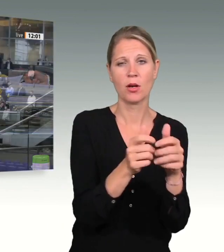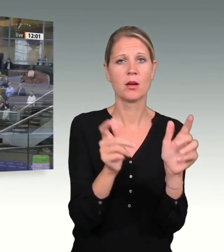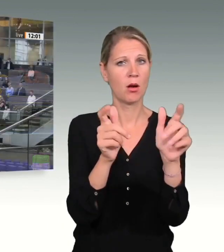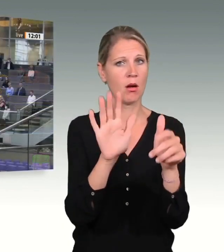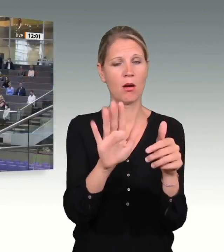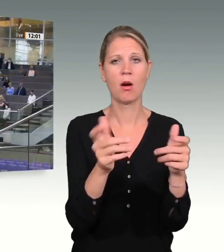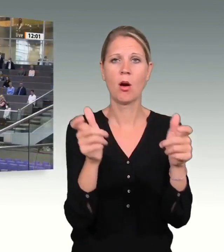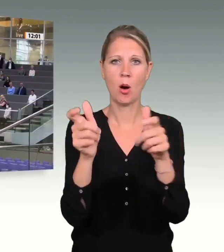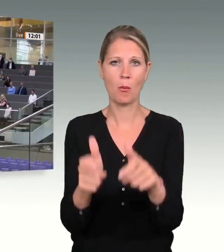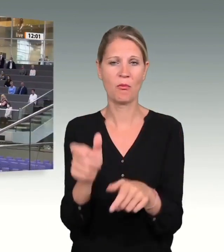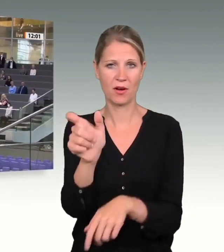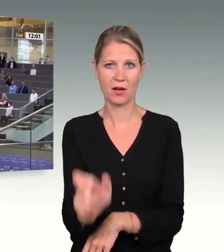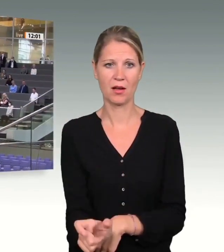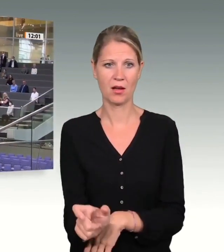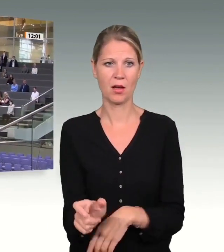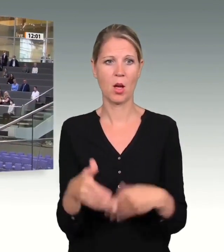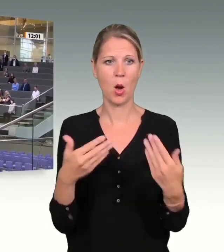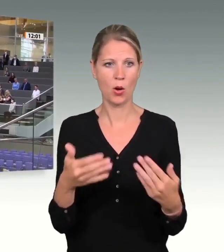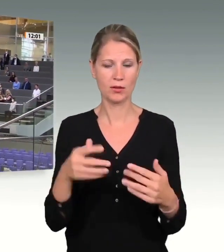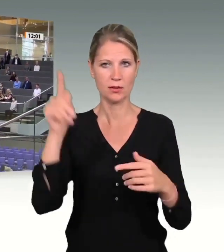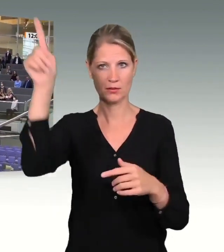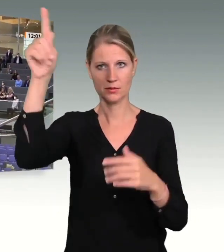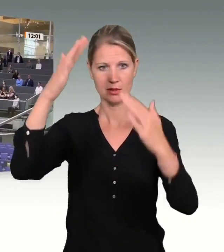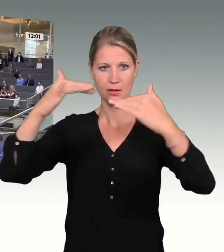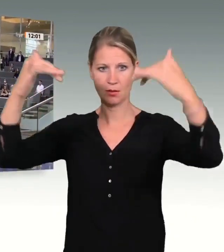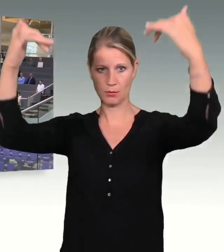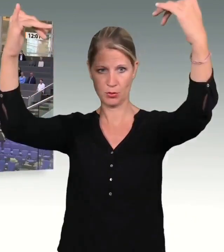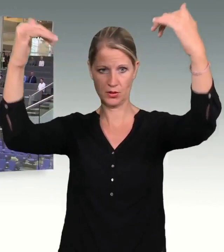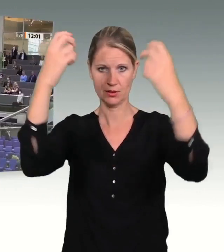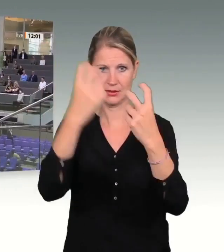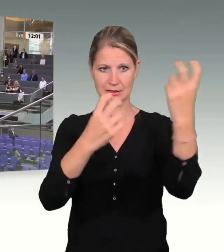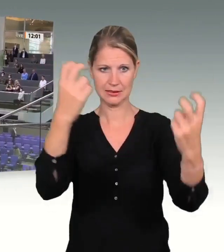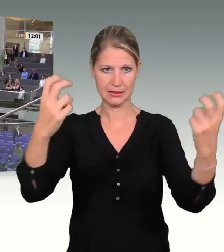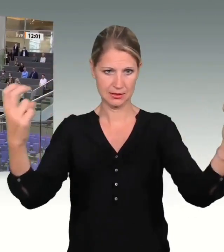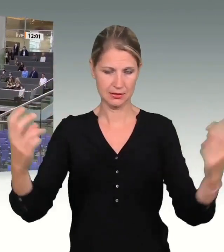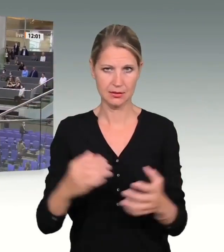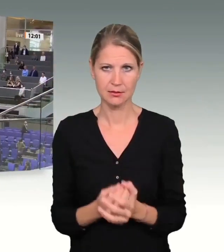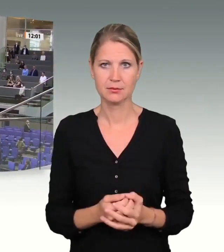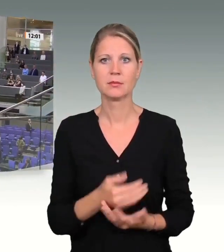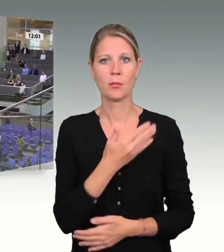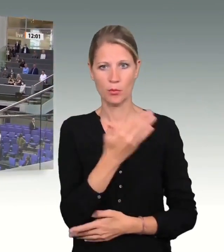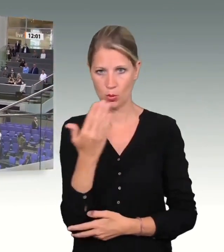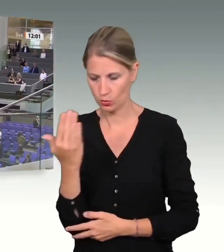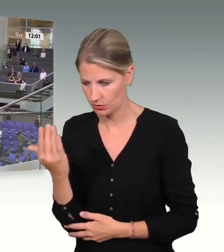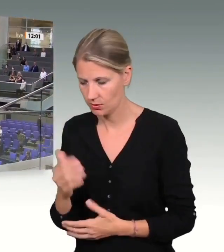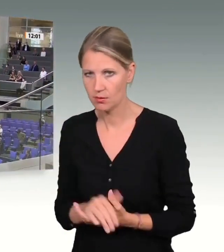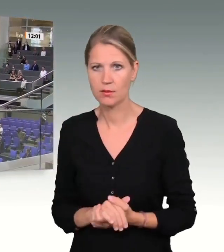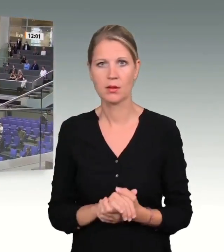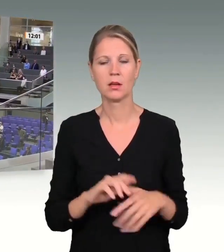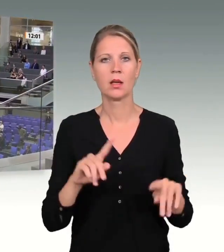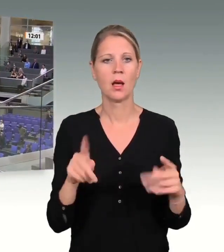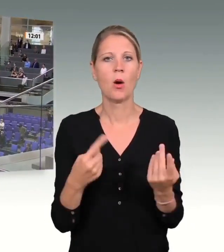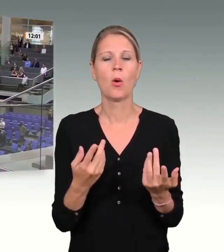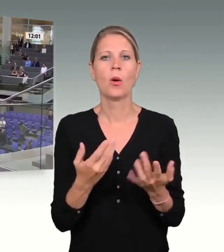der Tribüne anwesend. Ich begrüße Sie ebenso wie zahlreiche Betroffene, die bei diesem Terroranschlag